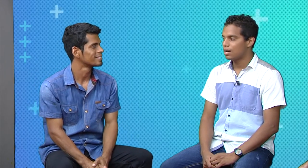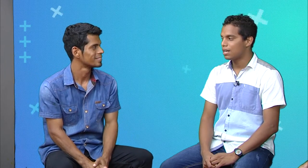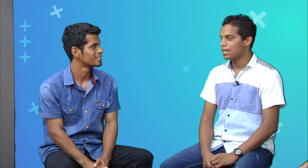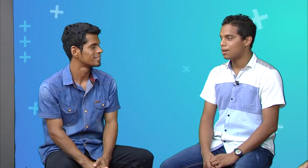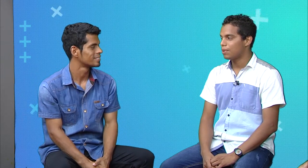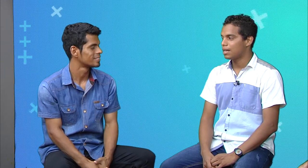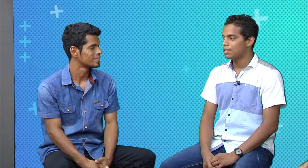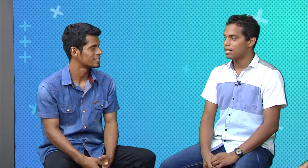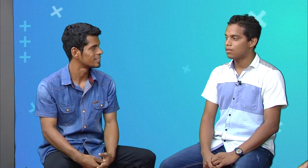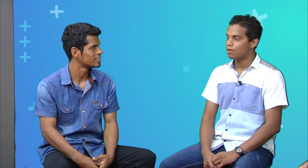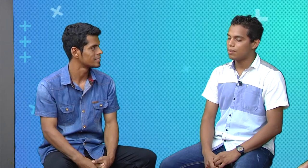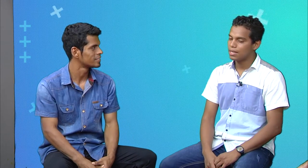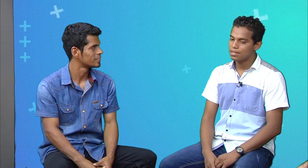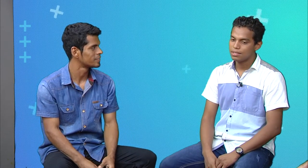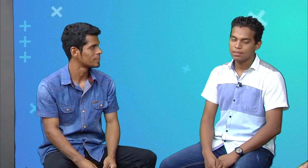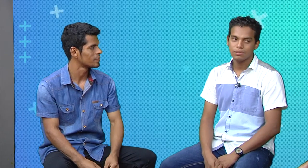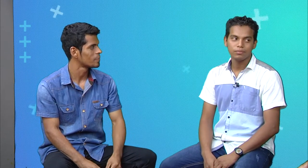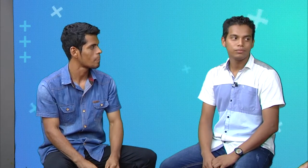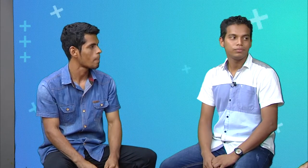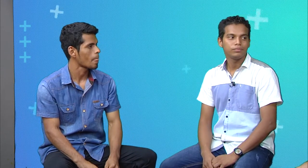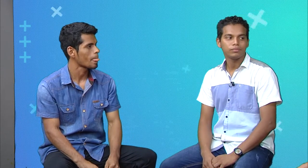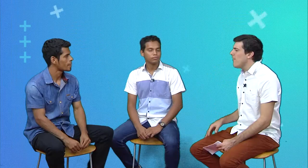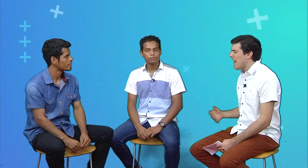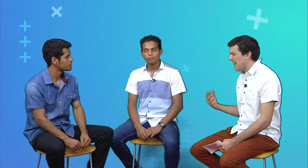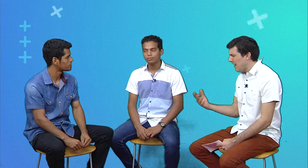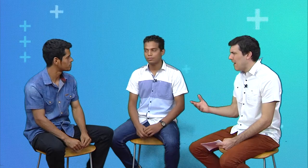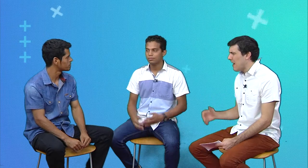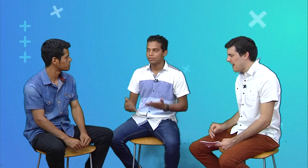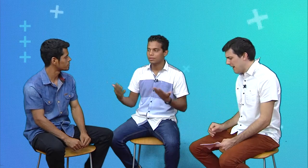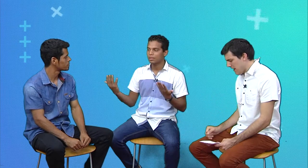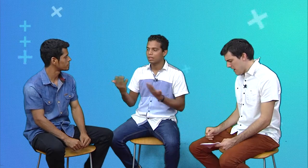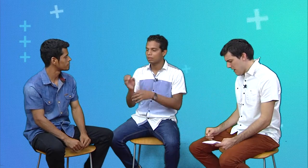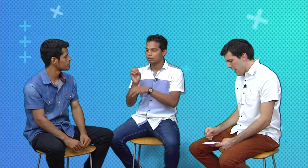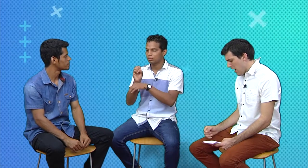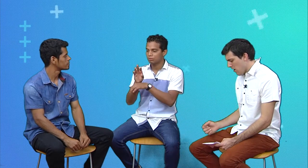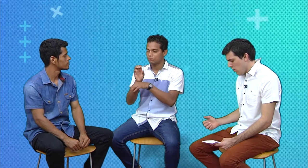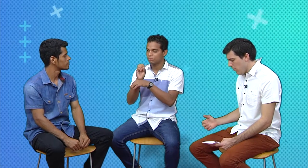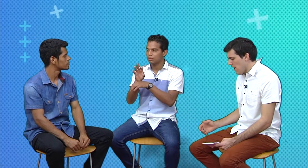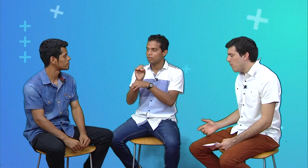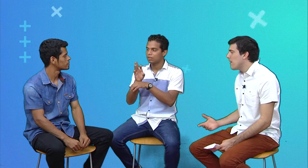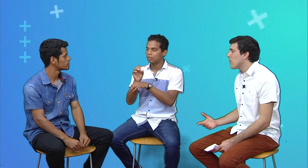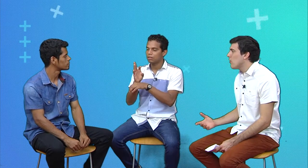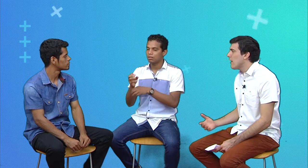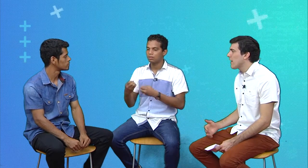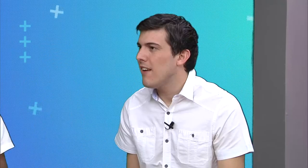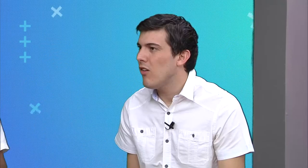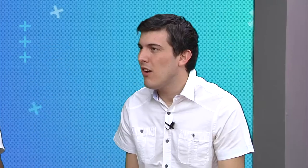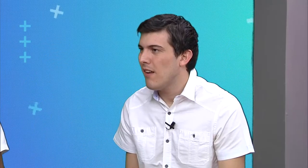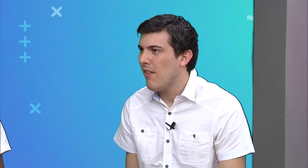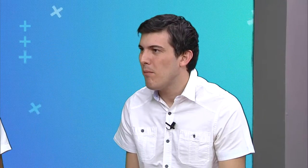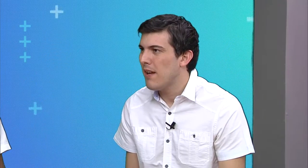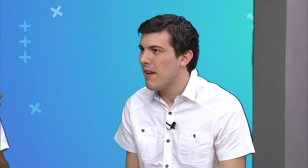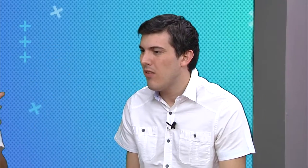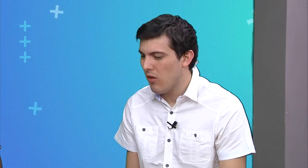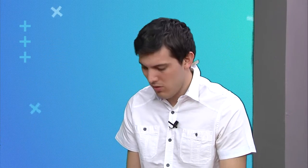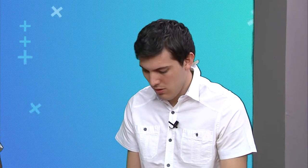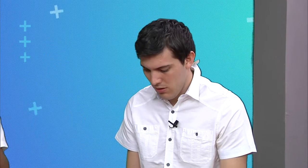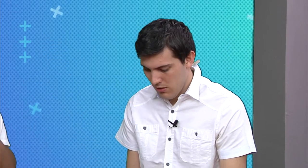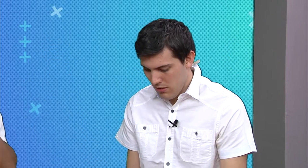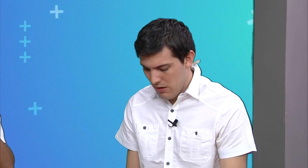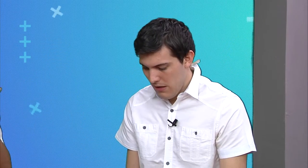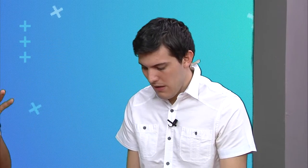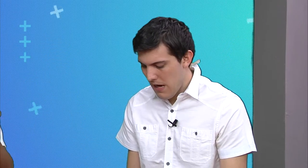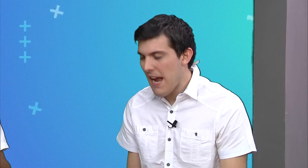y tener una linda experiencia de otro país. ¿Qué mensaje le darías a otras personas que no están viendo